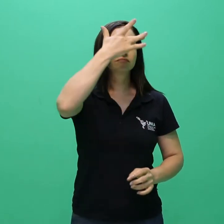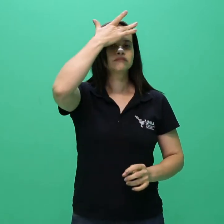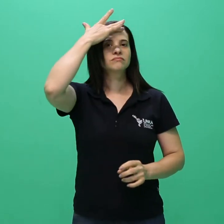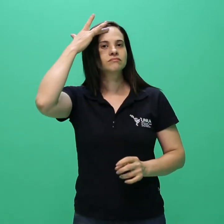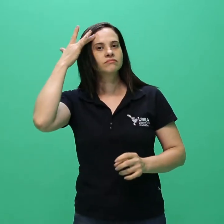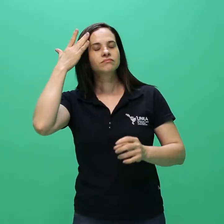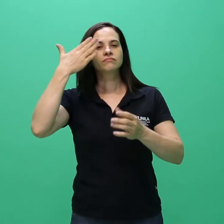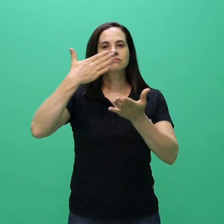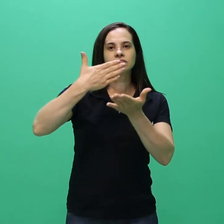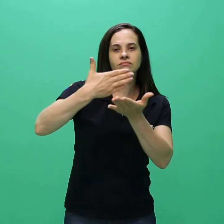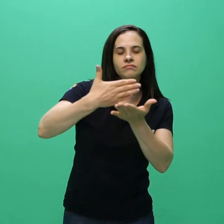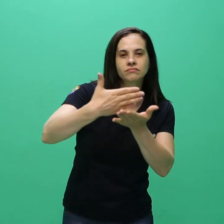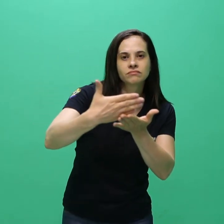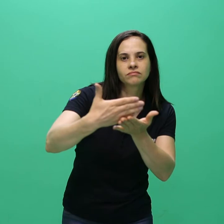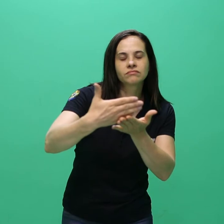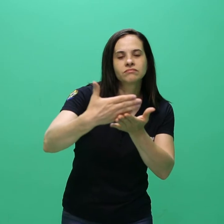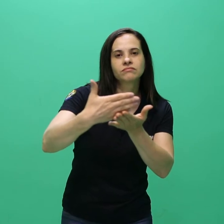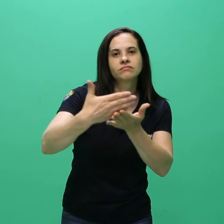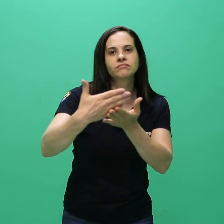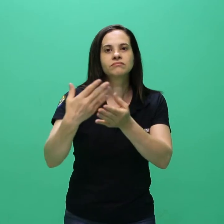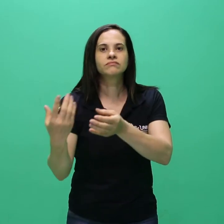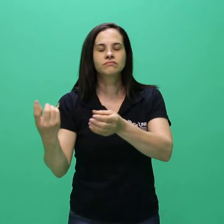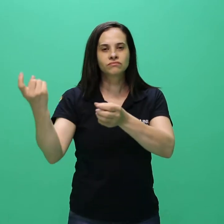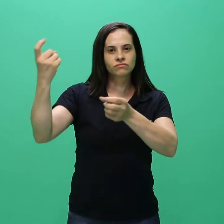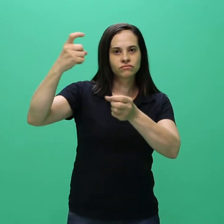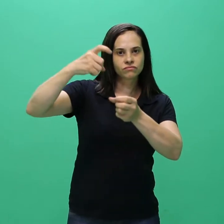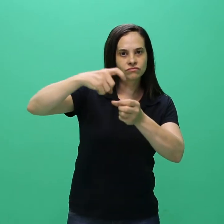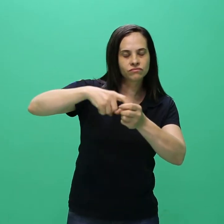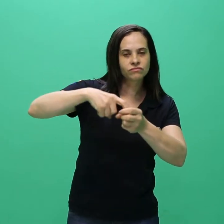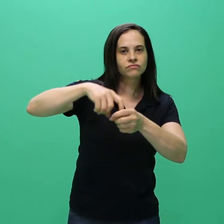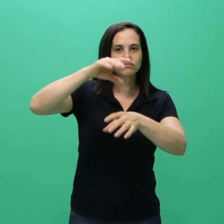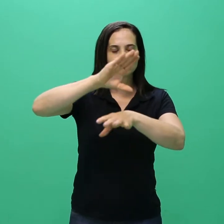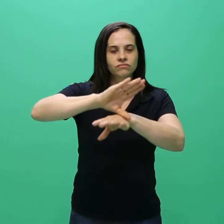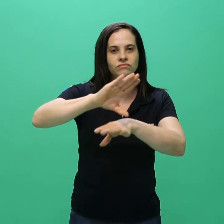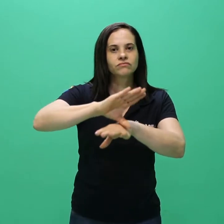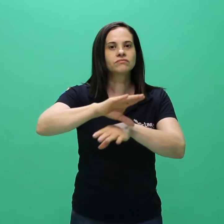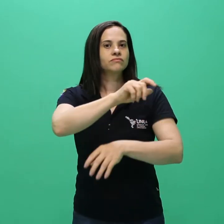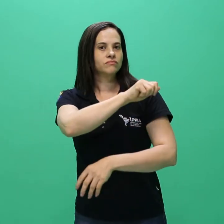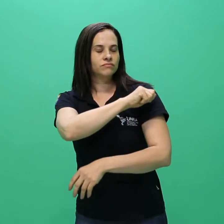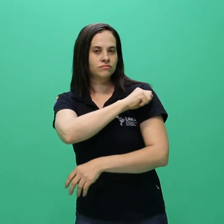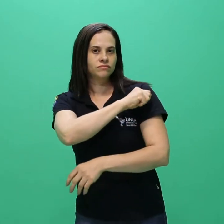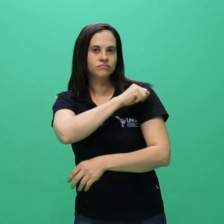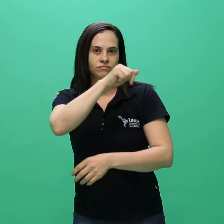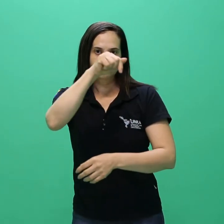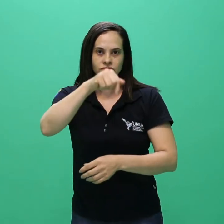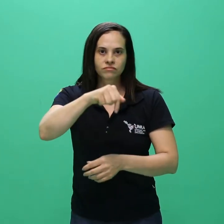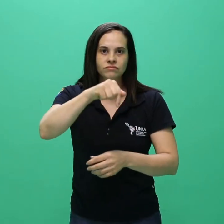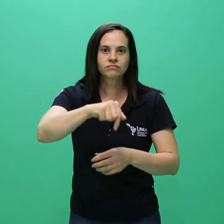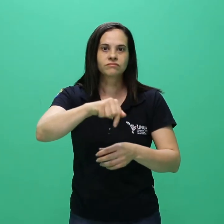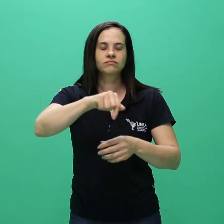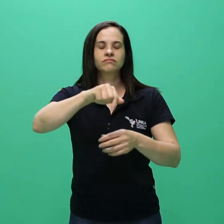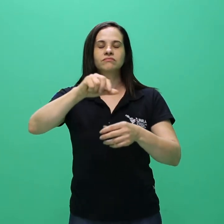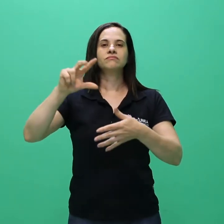UNILA, que se encontra afastado de seu curso de origem há menos de dois anos,